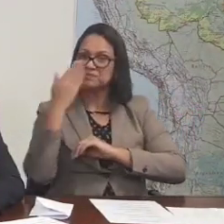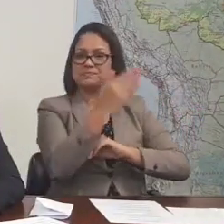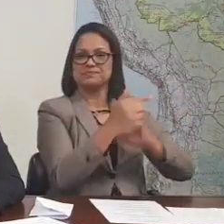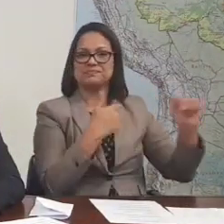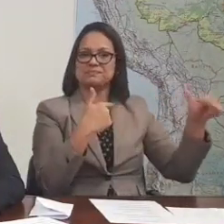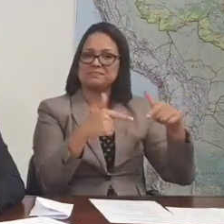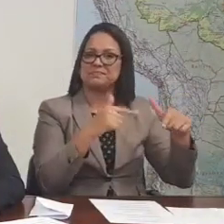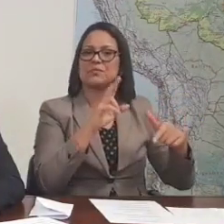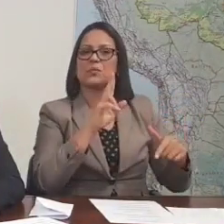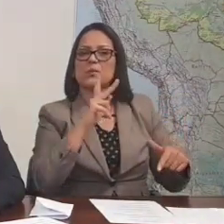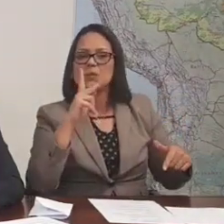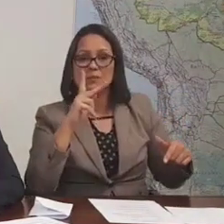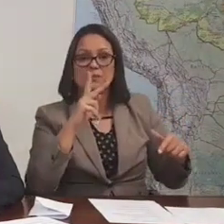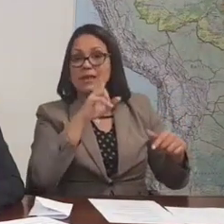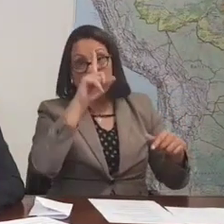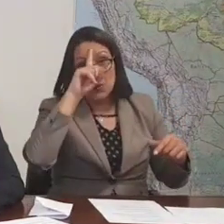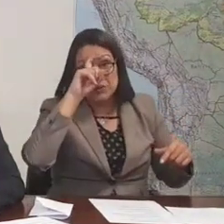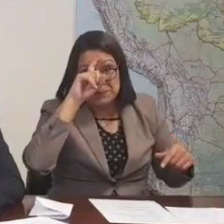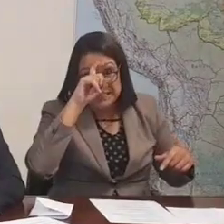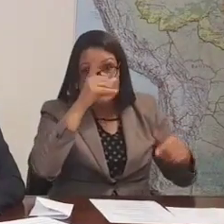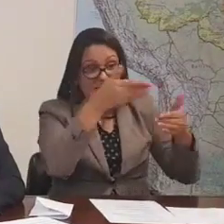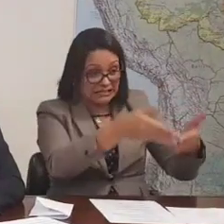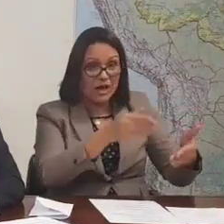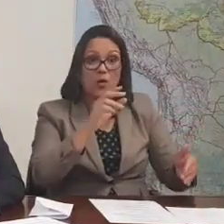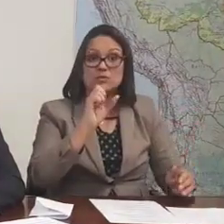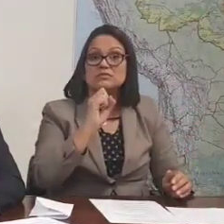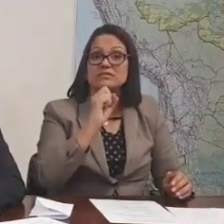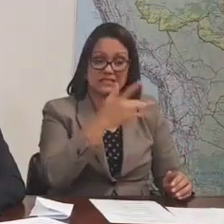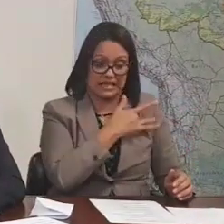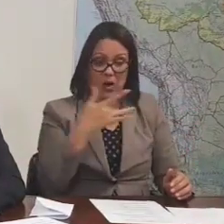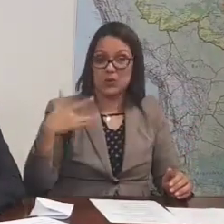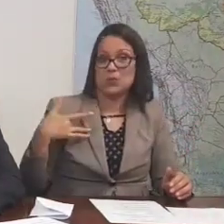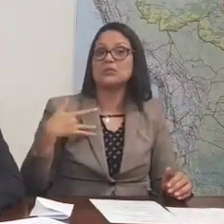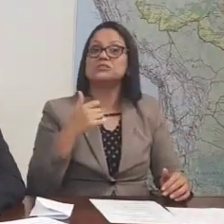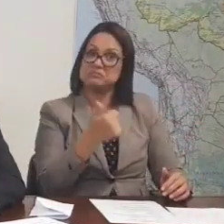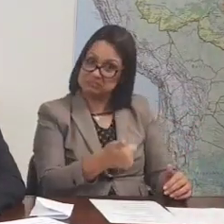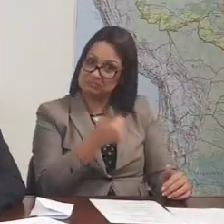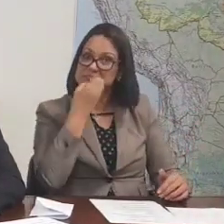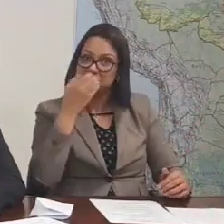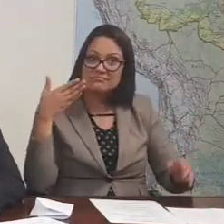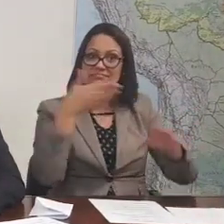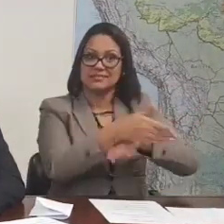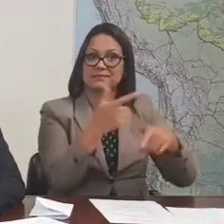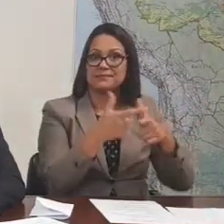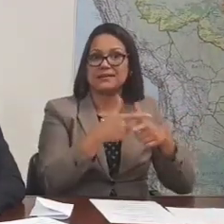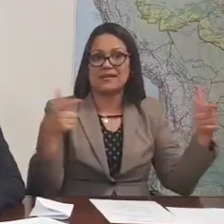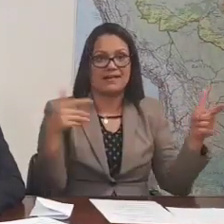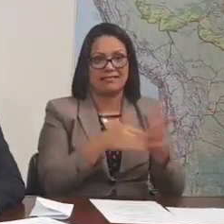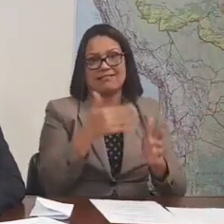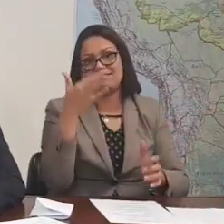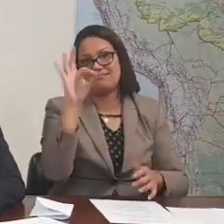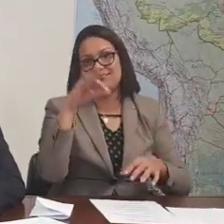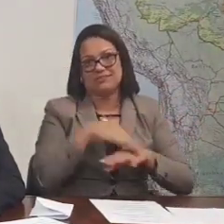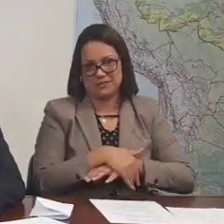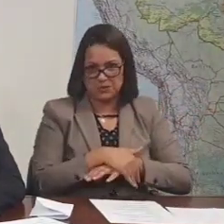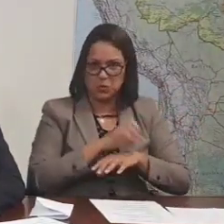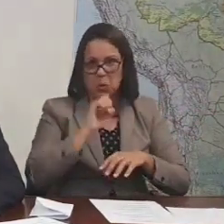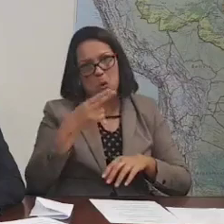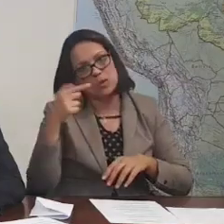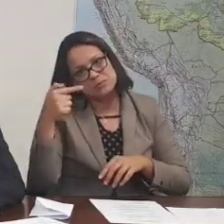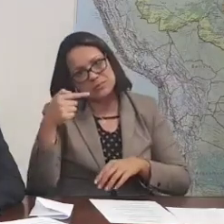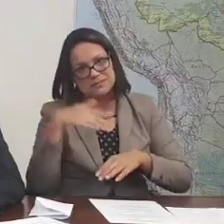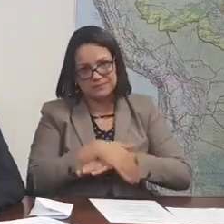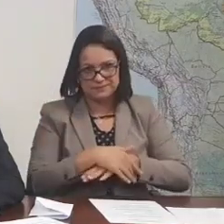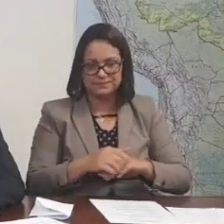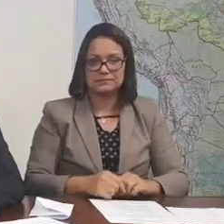saúde até as 22 horas, que a grande maioria das pequenas urgências podem ser atendidas. em uma semana de que